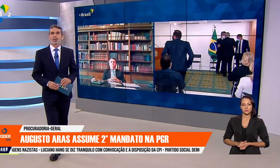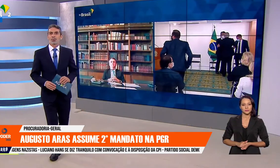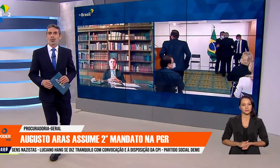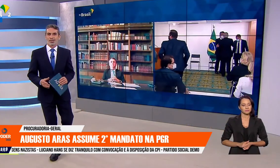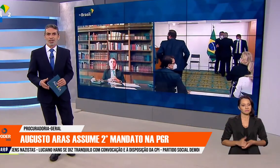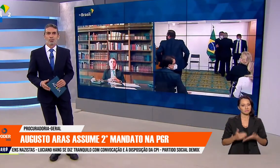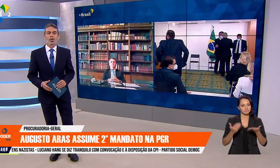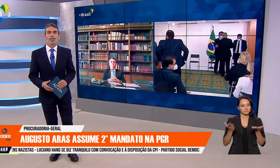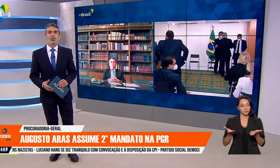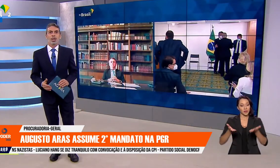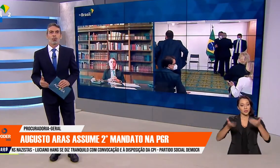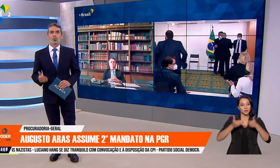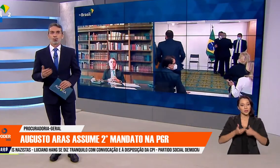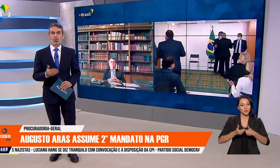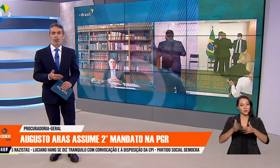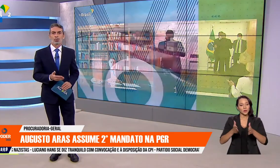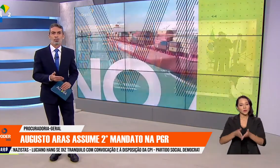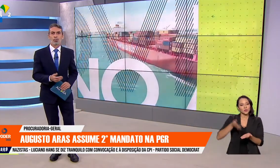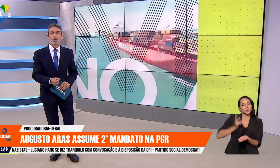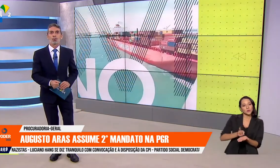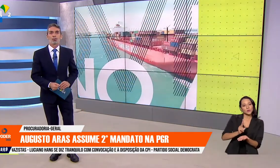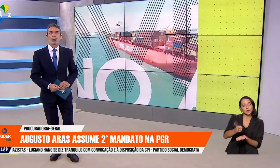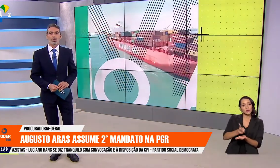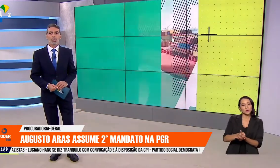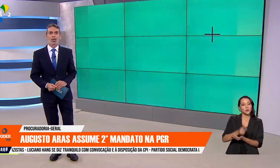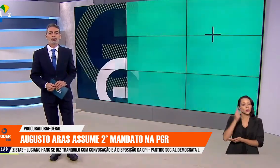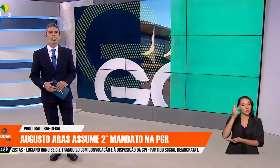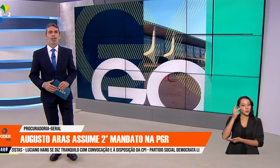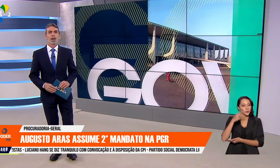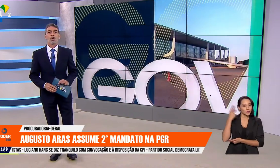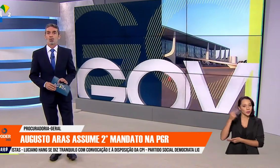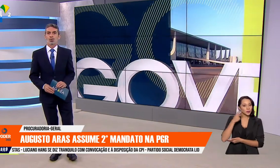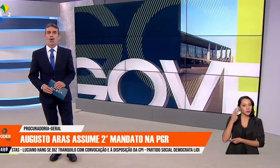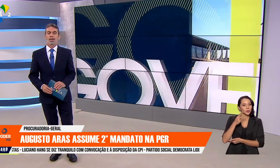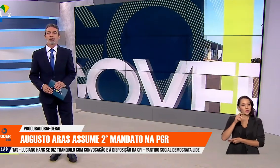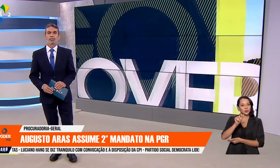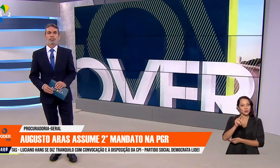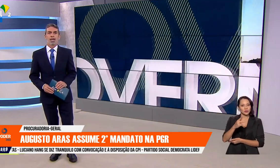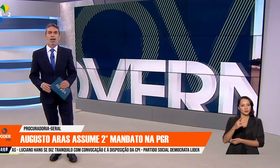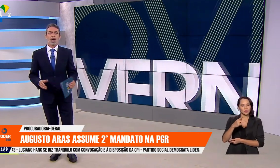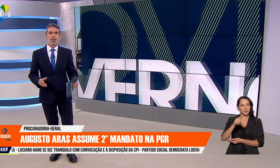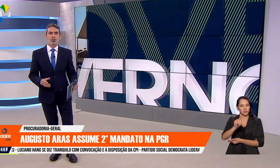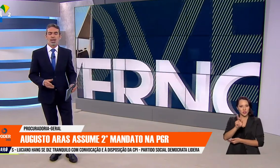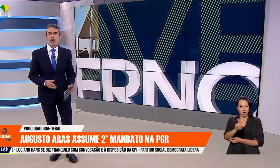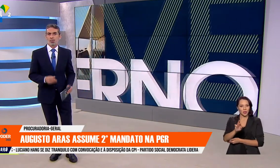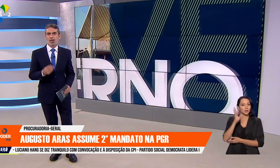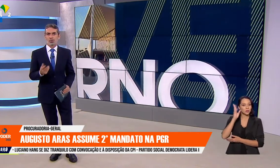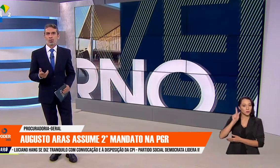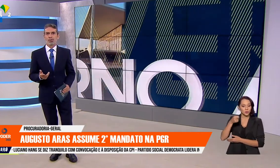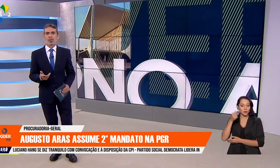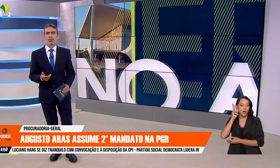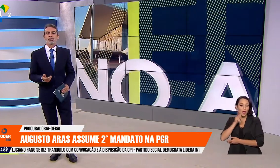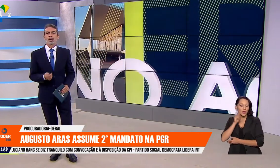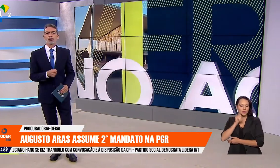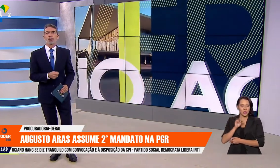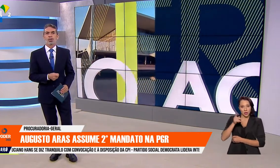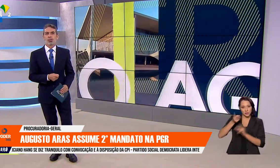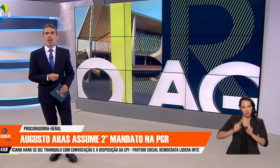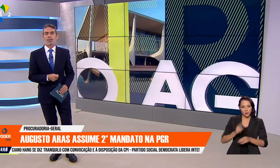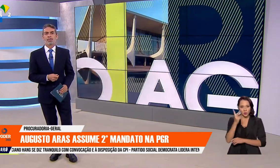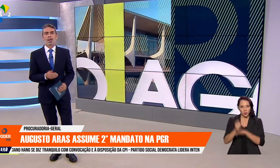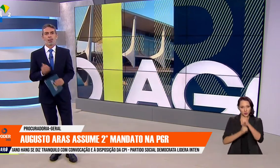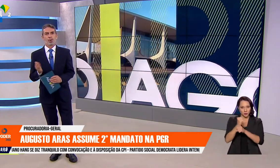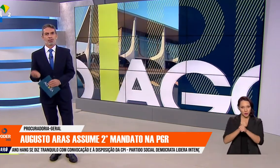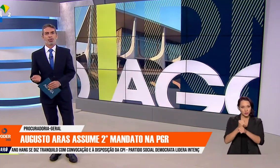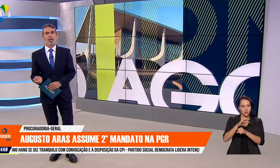Está aí, essa foi a cerimônia de recondução do Procurador-Geral da República, Augusto Aras. Aras ficará por mais dois anos à frente